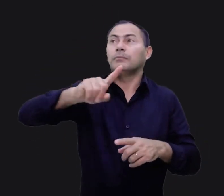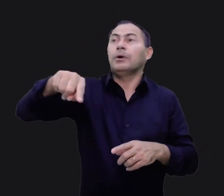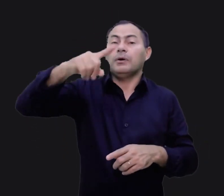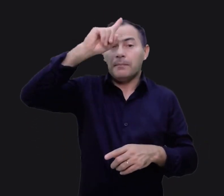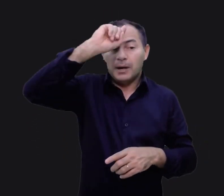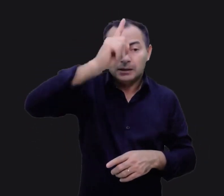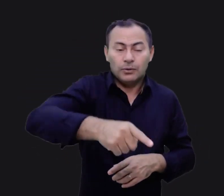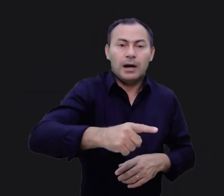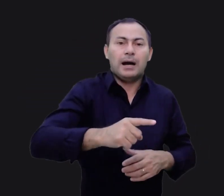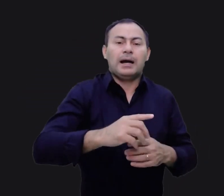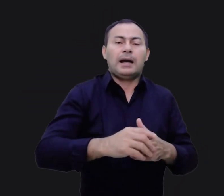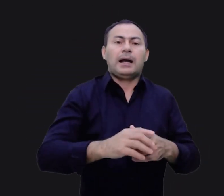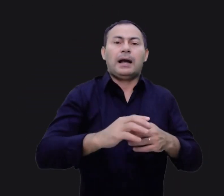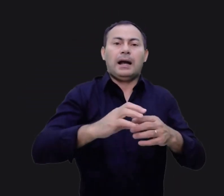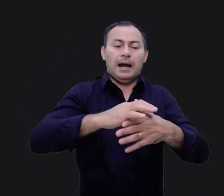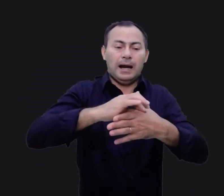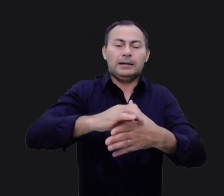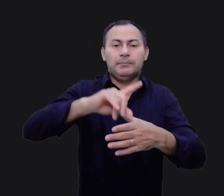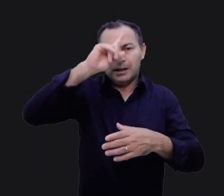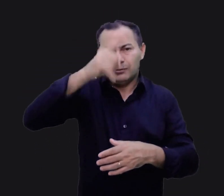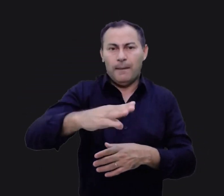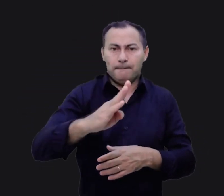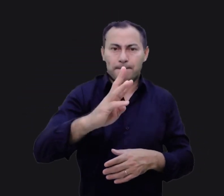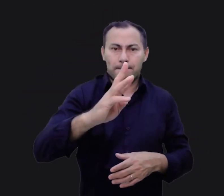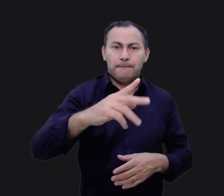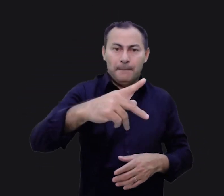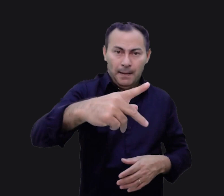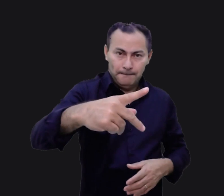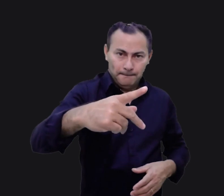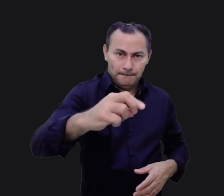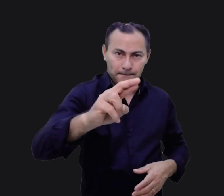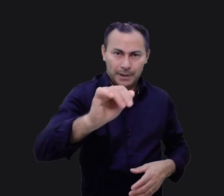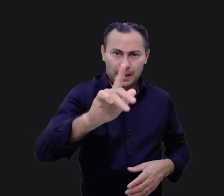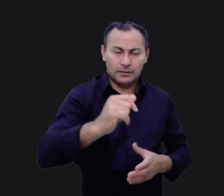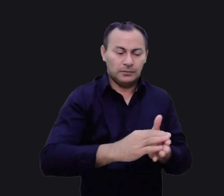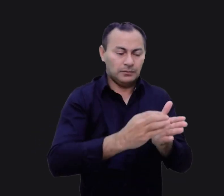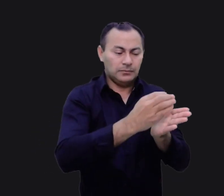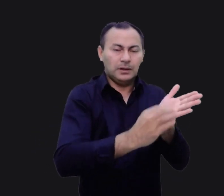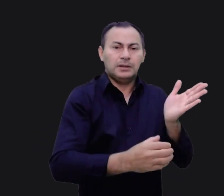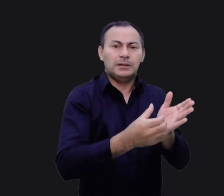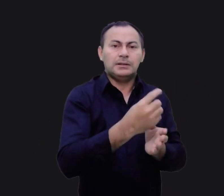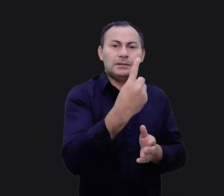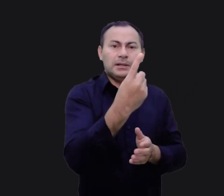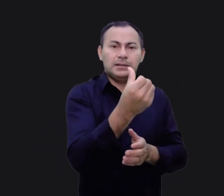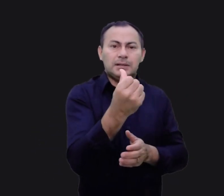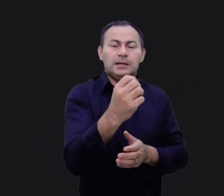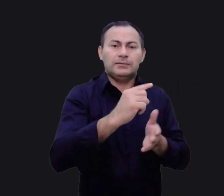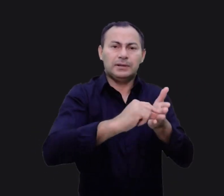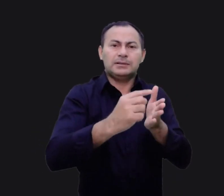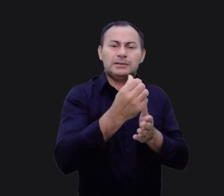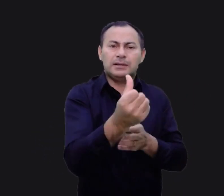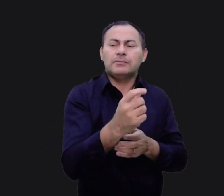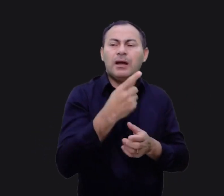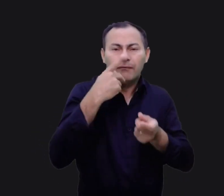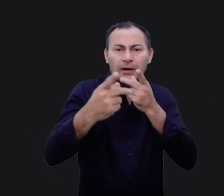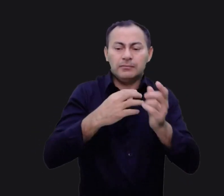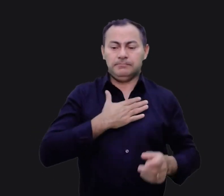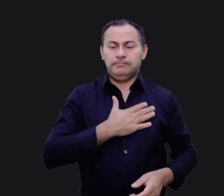lhe mandou a carne, também mandou uma praga. No Salmo 106, verso 15, isso é colocado da seguinte forma. De sorte que lhes